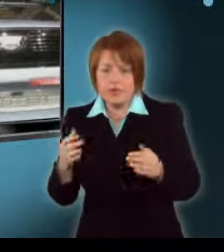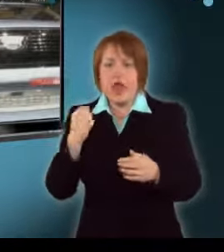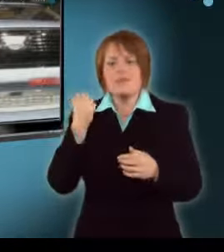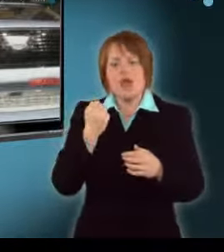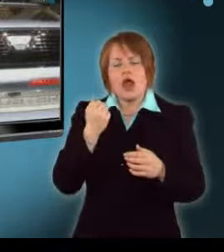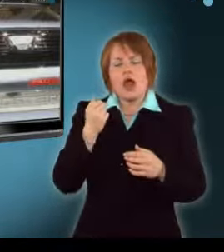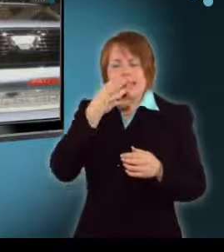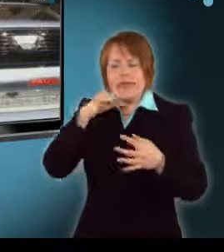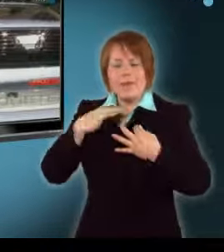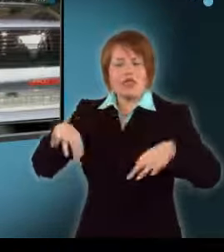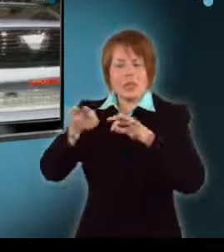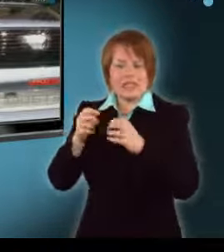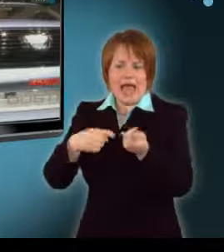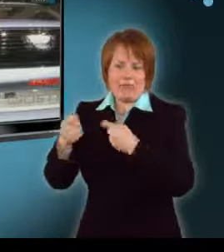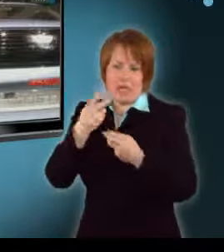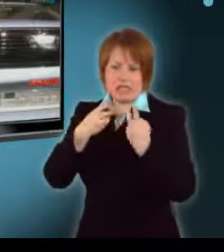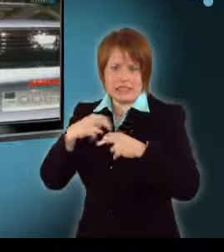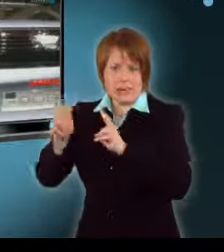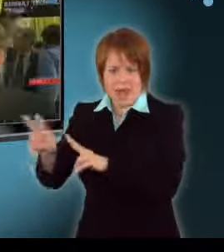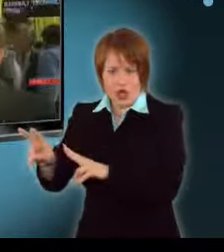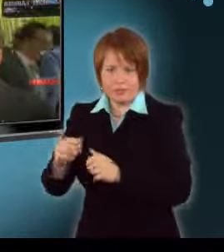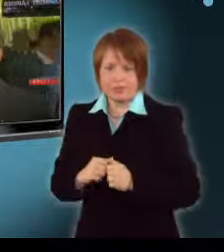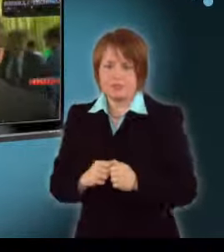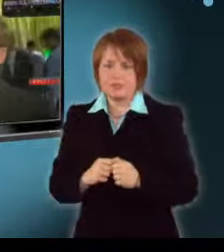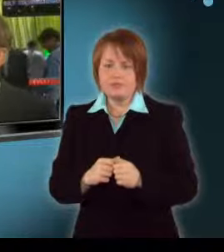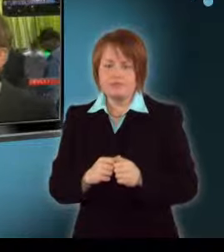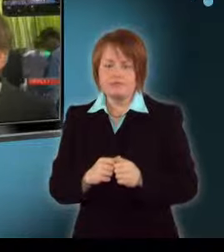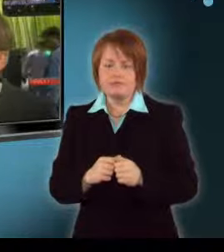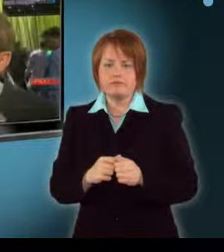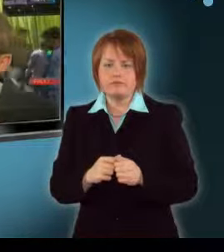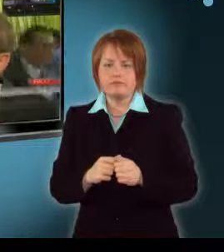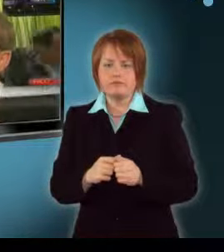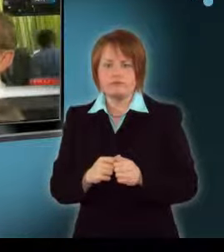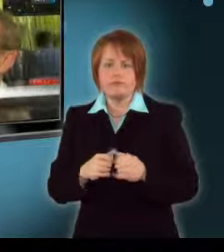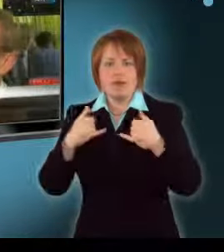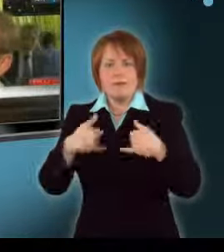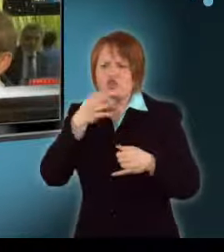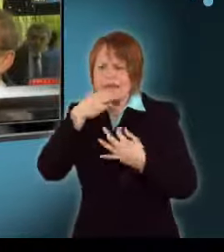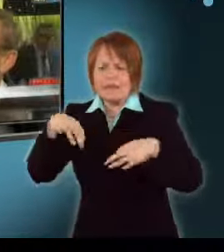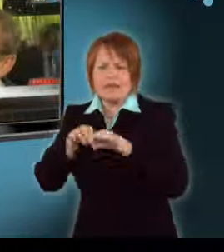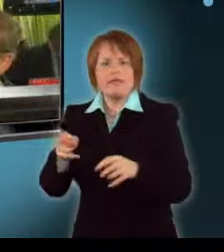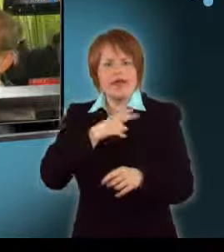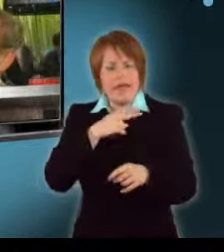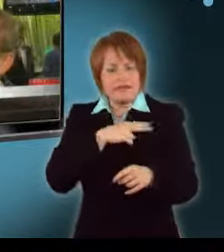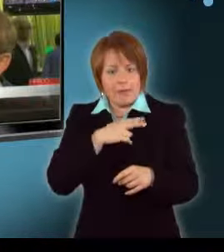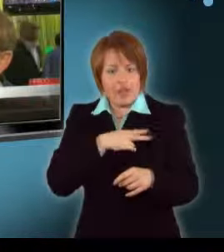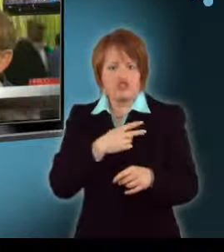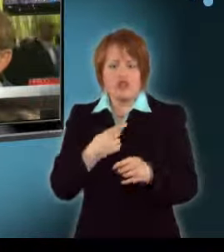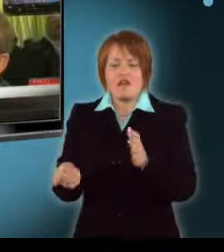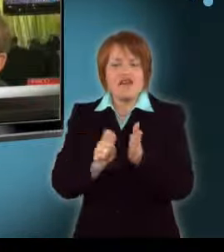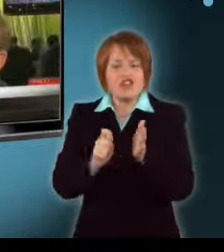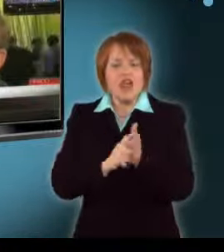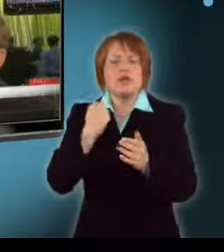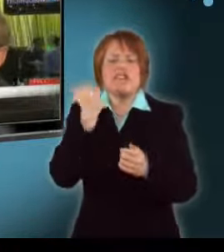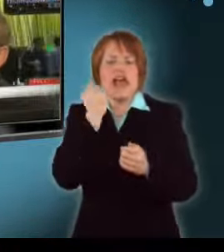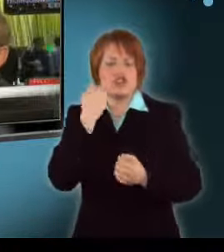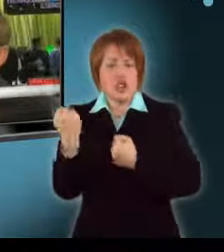és Mercedes-ek hazájába, a német piacra. Ugyanis minden eddiginél jobban megéri a németeknek dácsiát venni, magyarázza a Renault